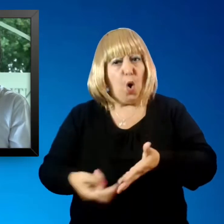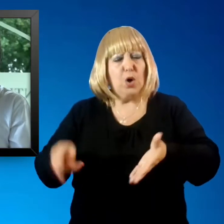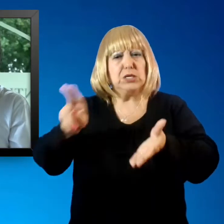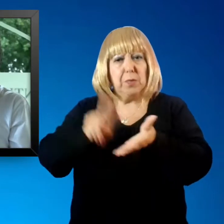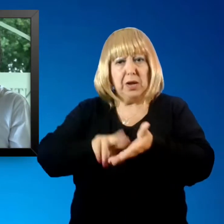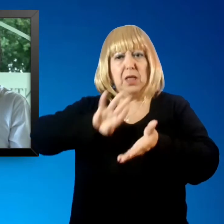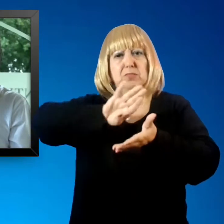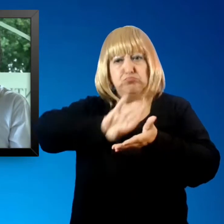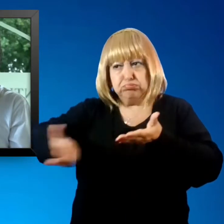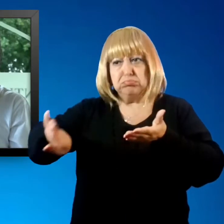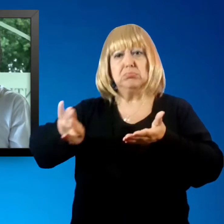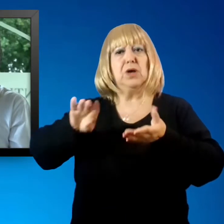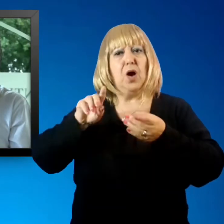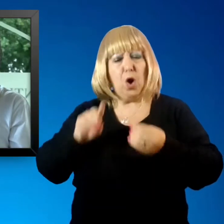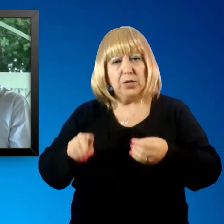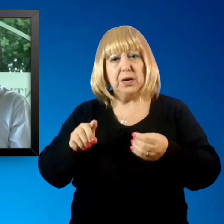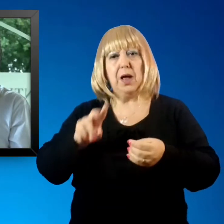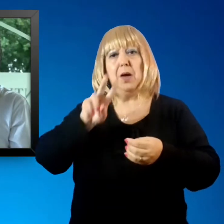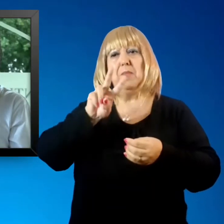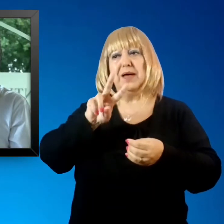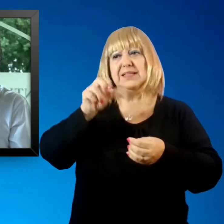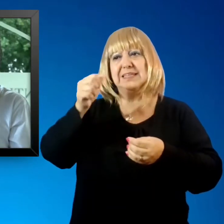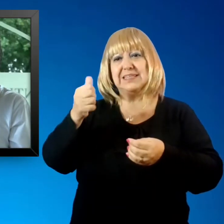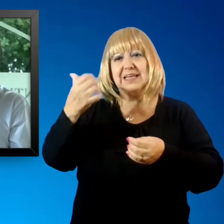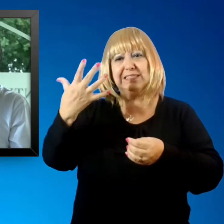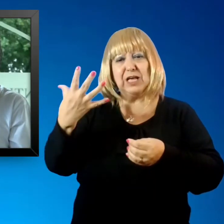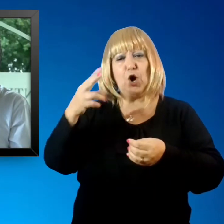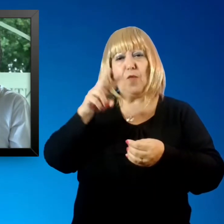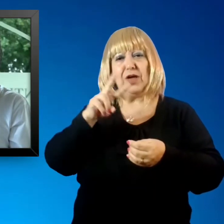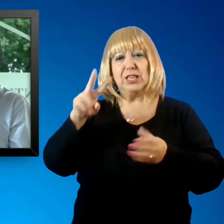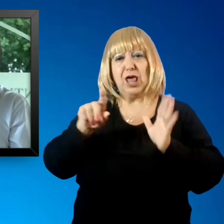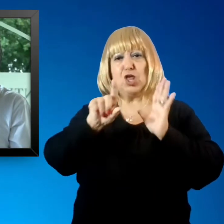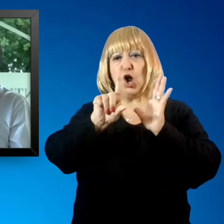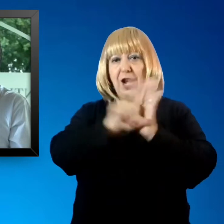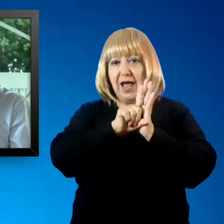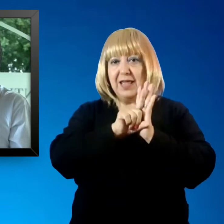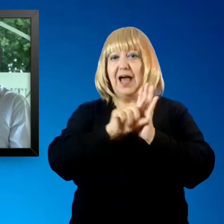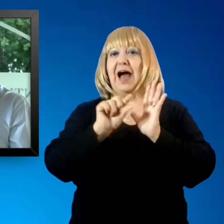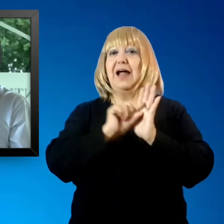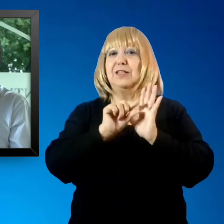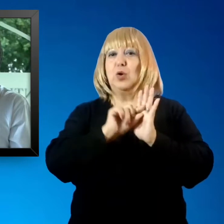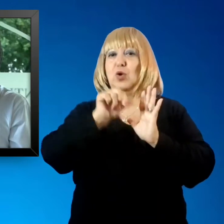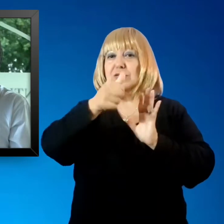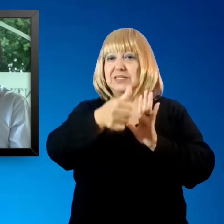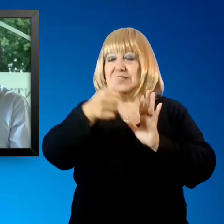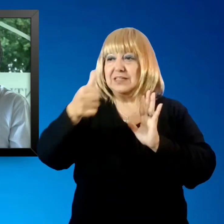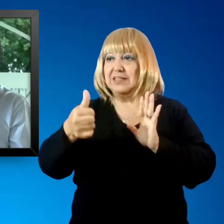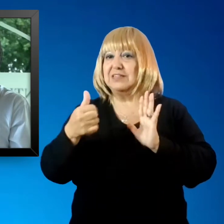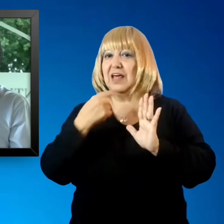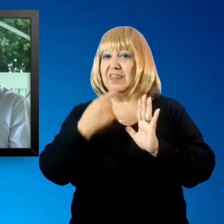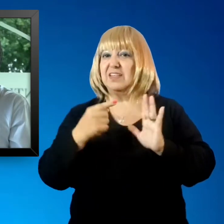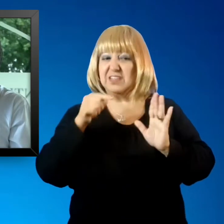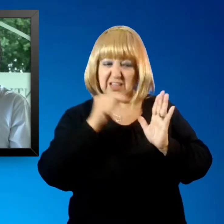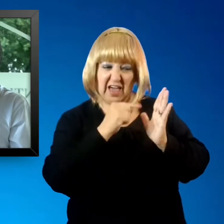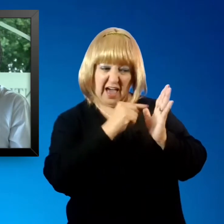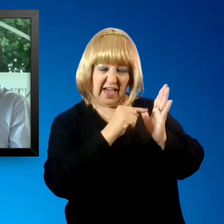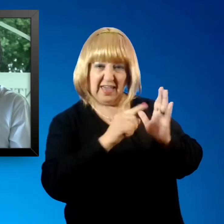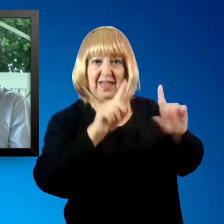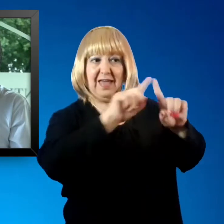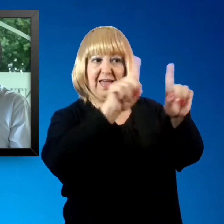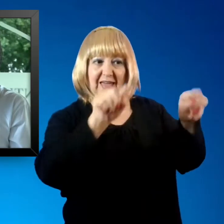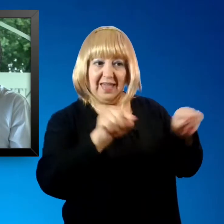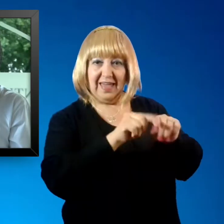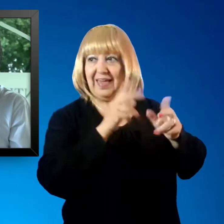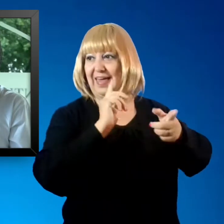bueno, primero que no se acatan cuestiones que tienen que ver con la 26.5.22, que es la ley, artículo 66, donde dice que tienen que haber interpretación de